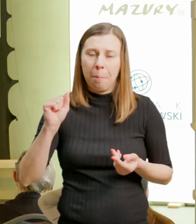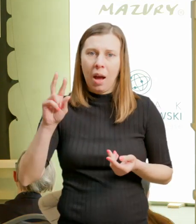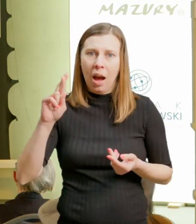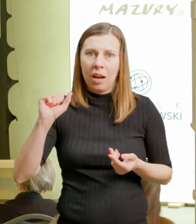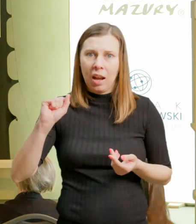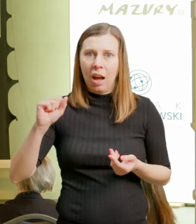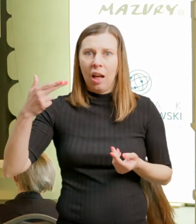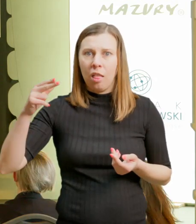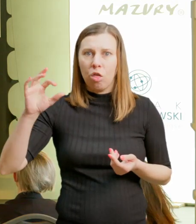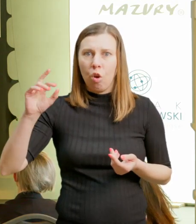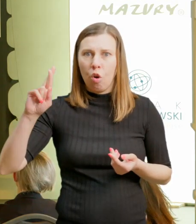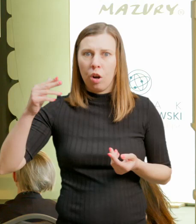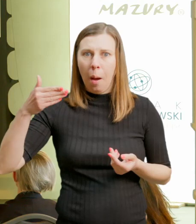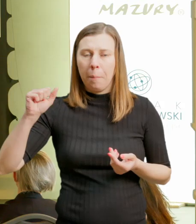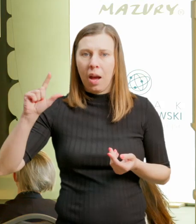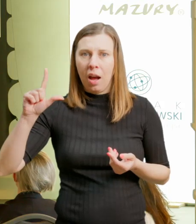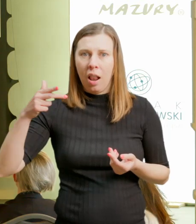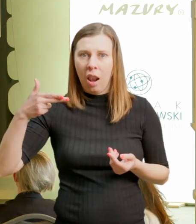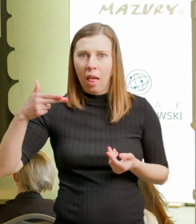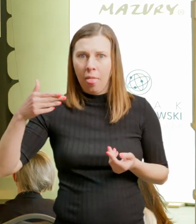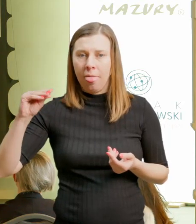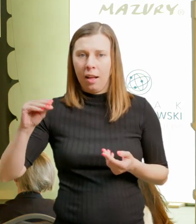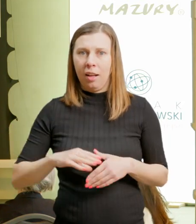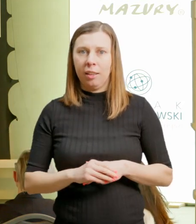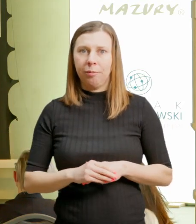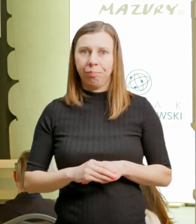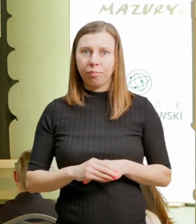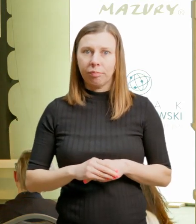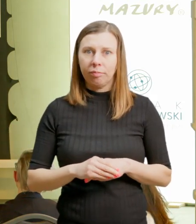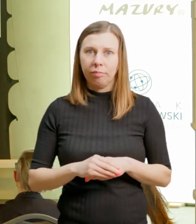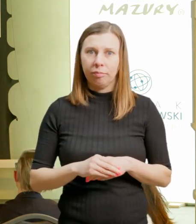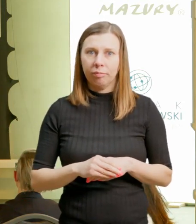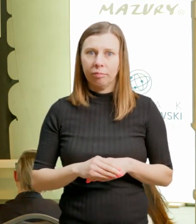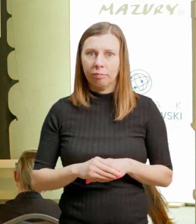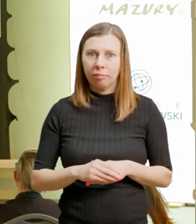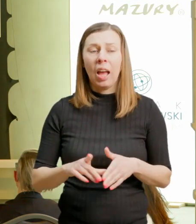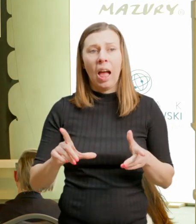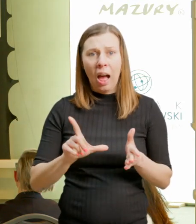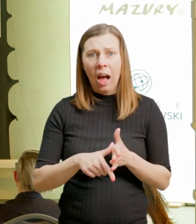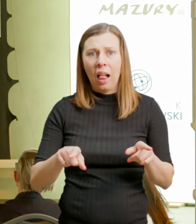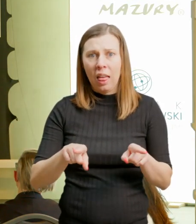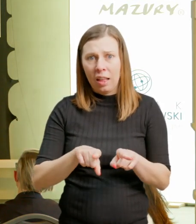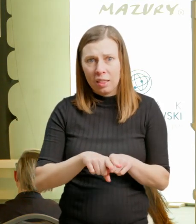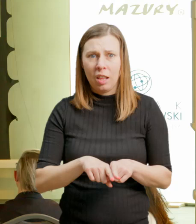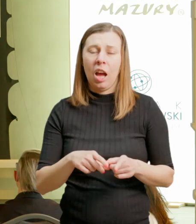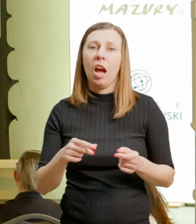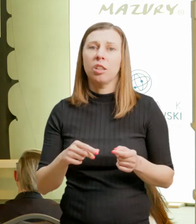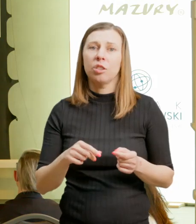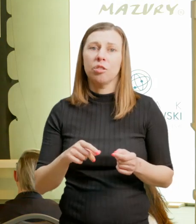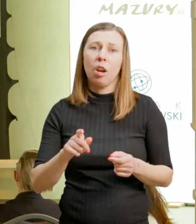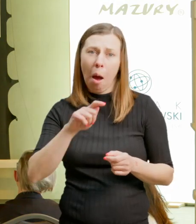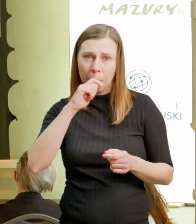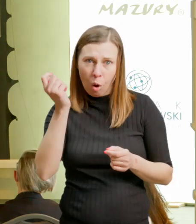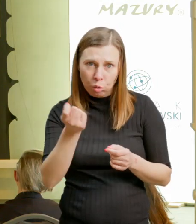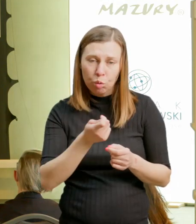powiedziane, bez wychodzenia z domu, poruszanie się w wirtualnej przestrzeni, to wydaje się być